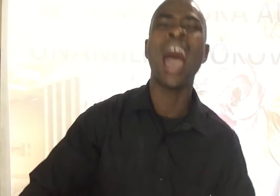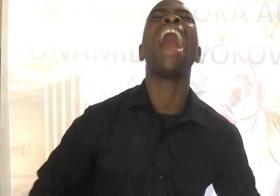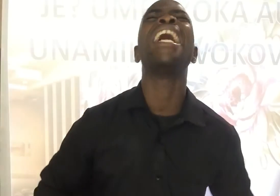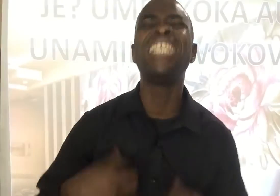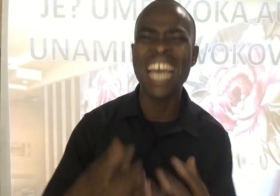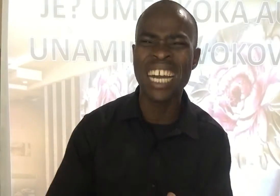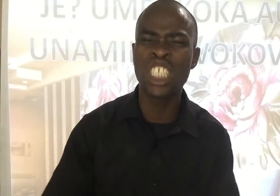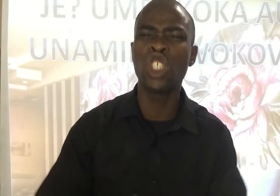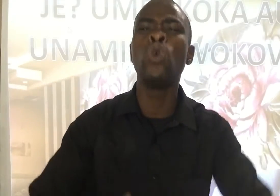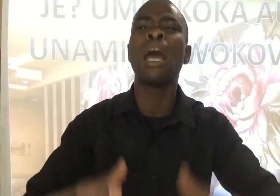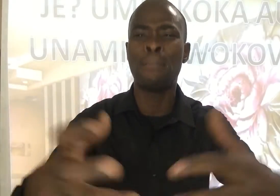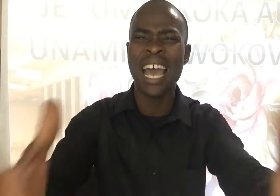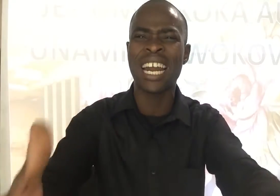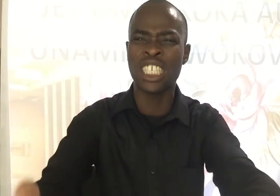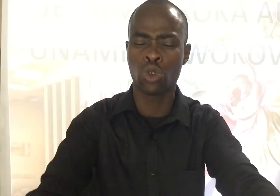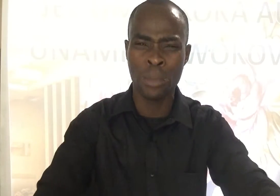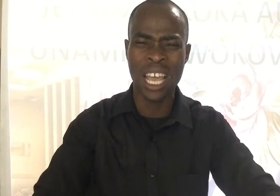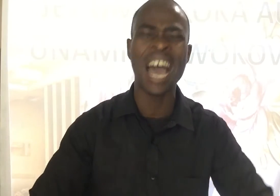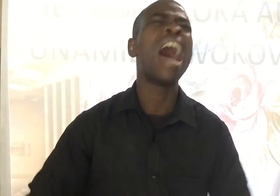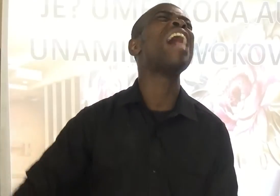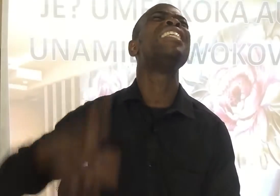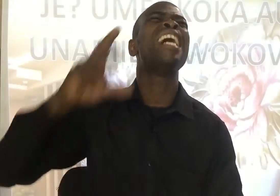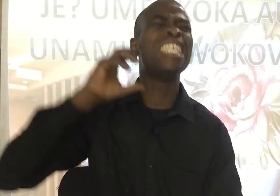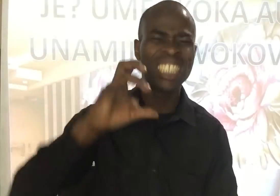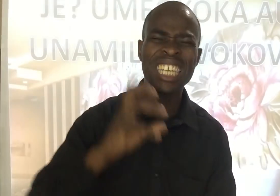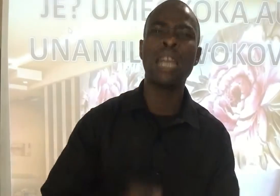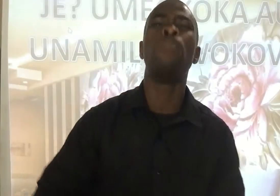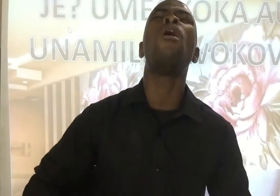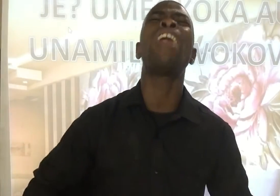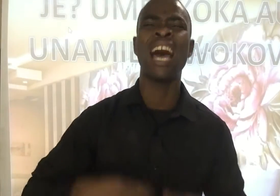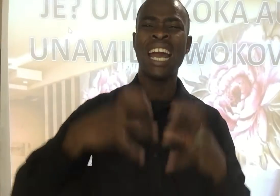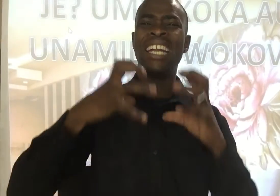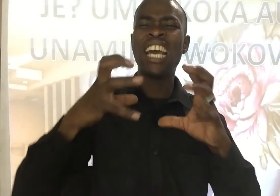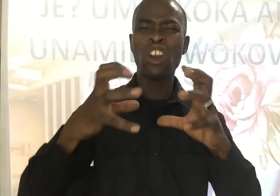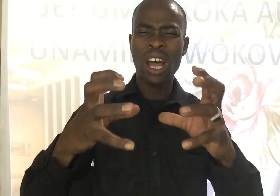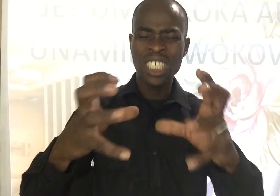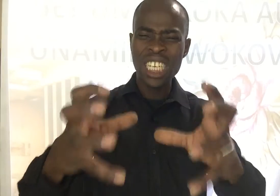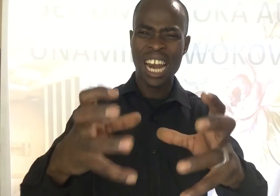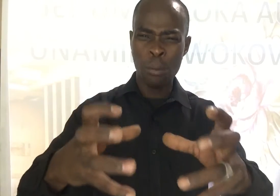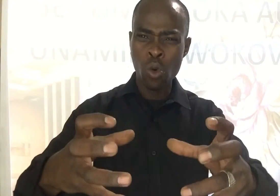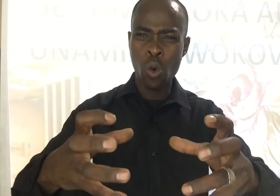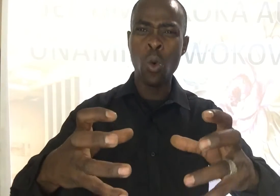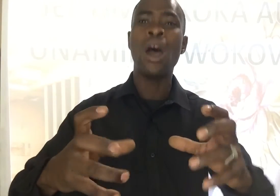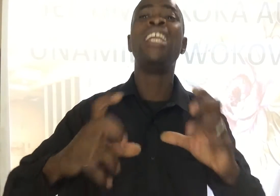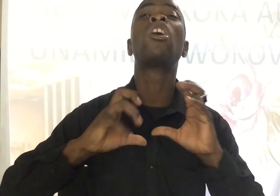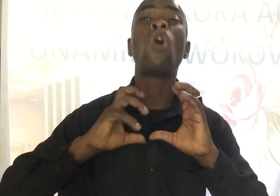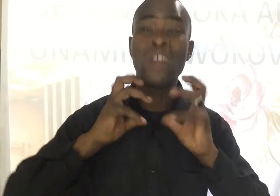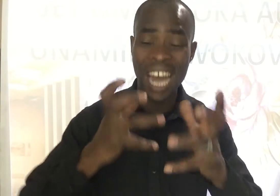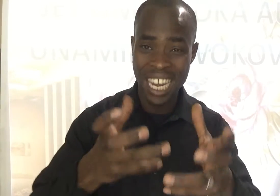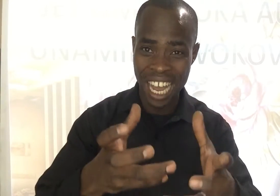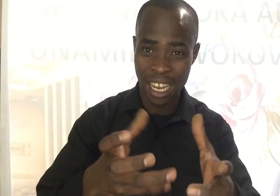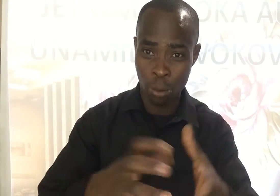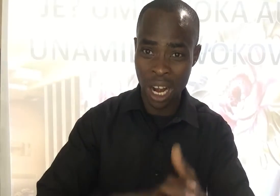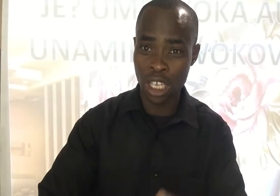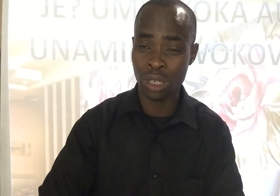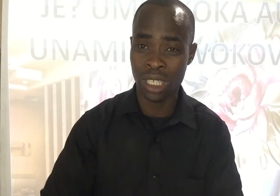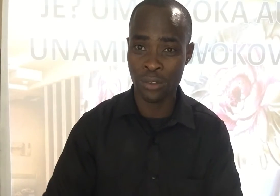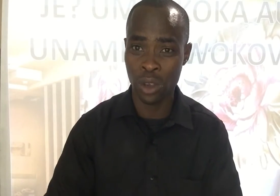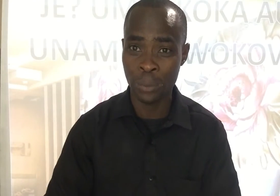Hajarishi yuri ambaya naritumia Hajarishi nani Bora menu na jina na mungu Liko ndani yake Mbwana yesu asefiwe